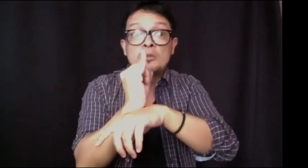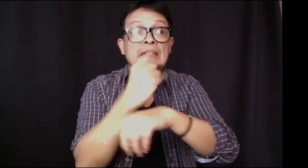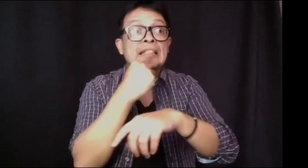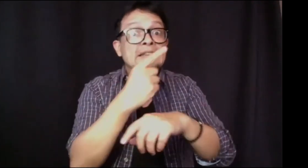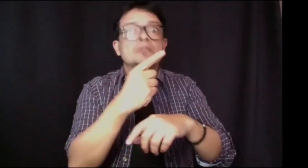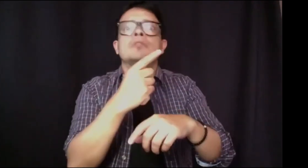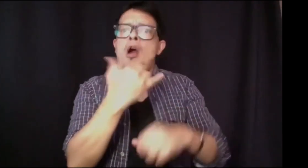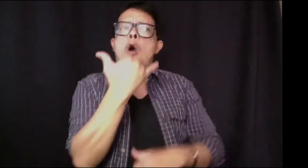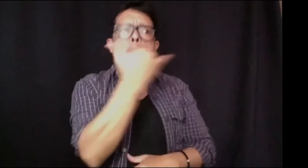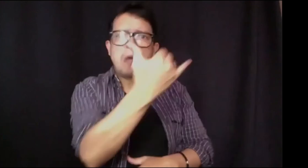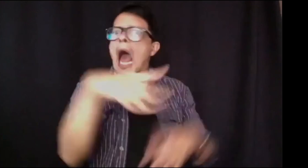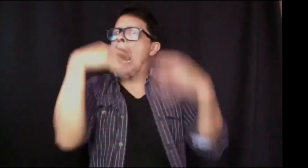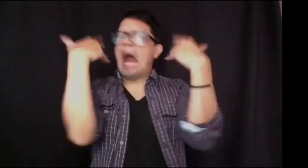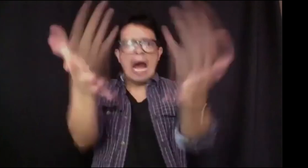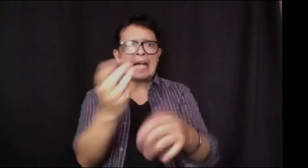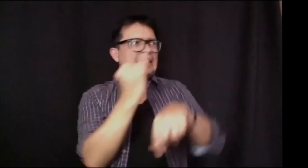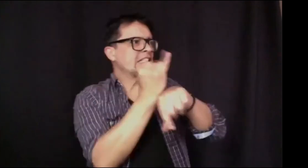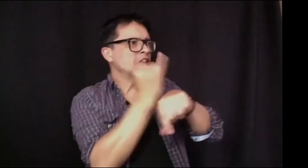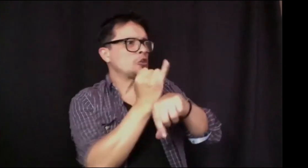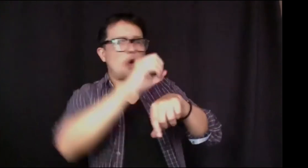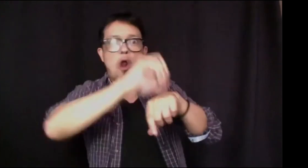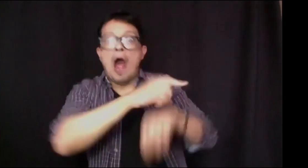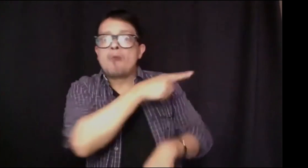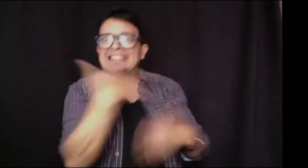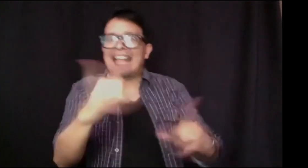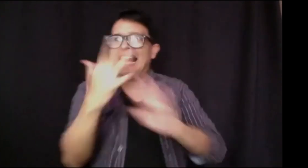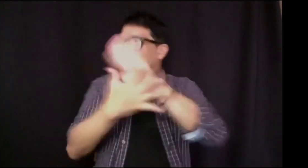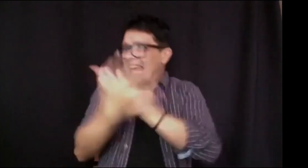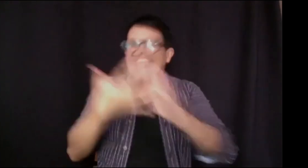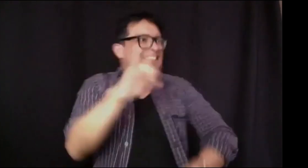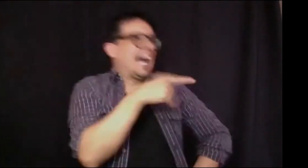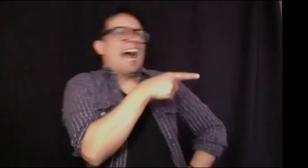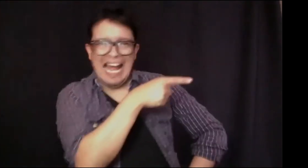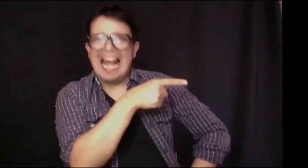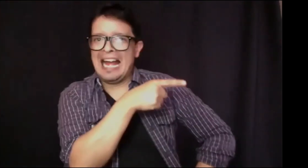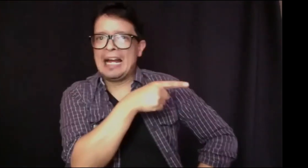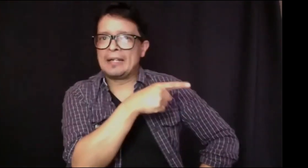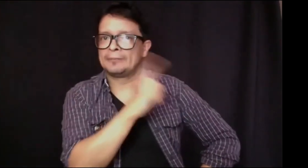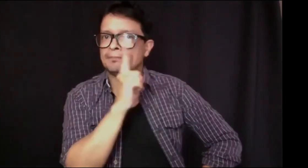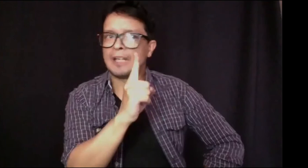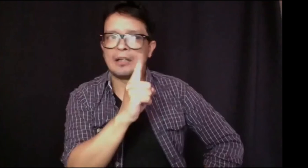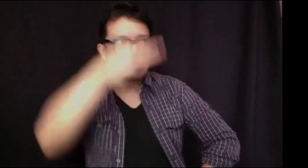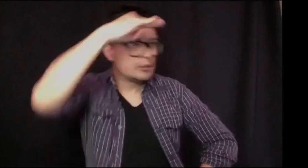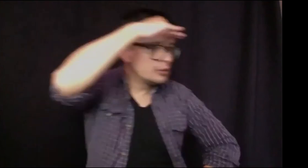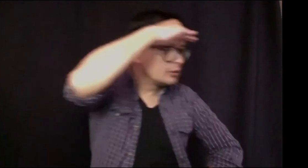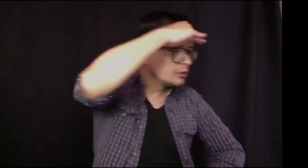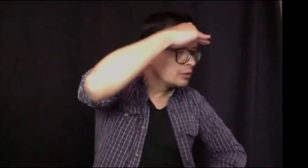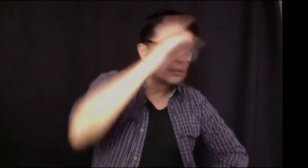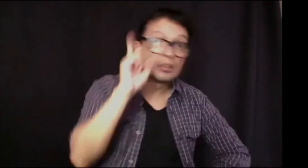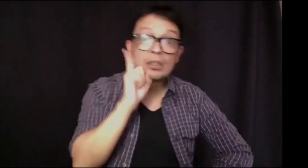También hay las organizaciones, por ejemplo, instituciones podrían pensar, por ejemplo, ay, sí, allá hay acceso a la lengua de señas. Pero